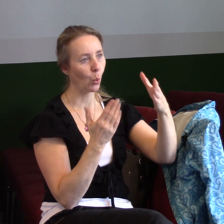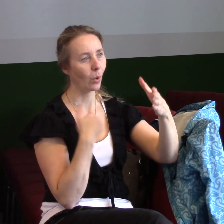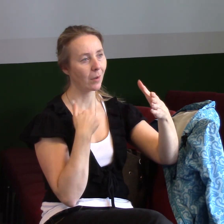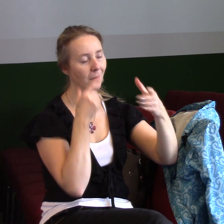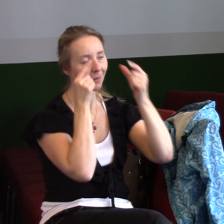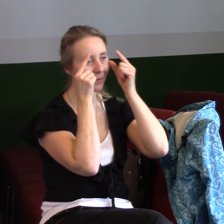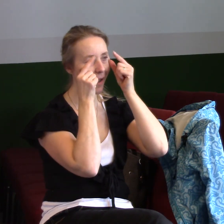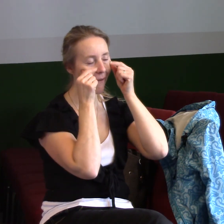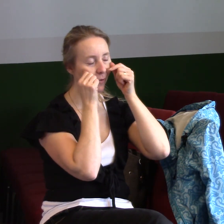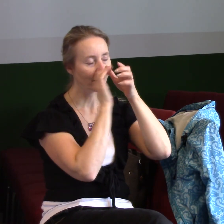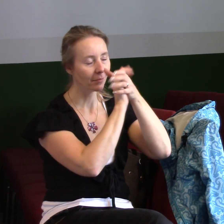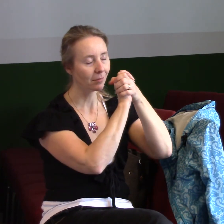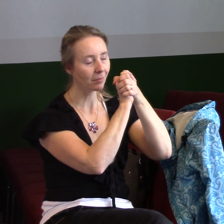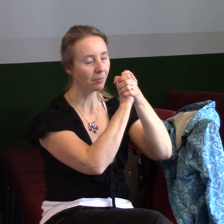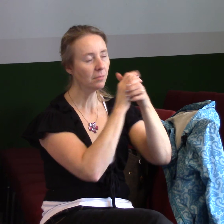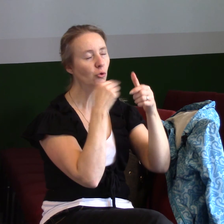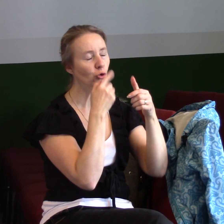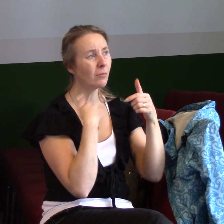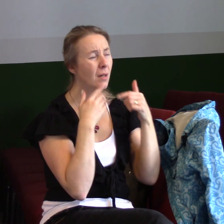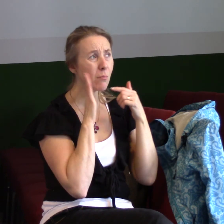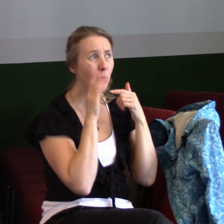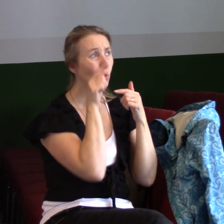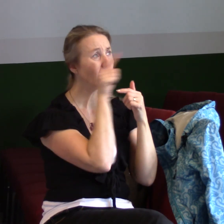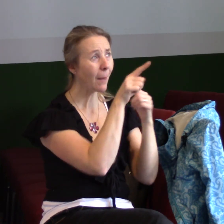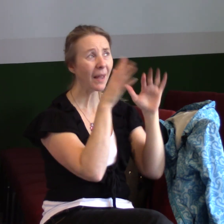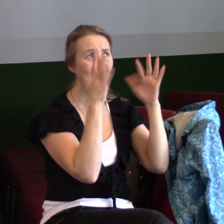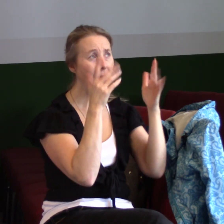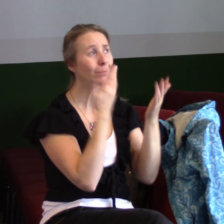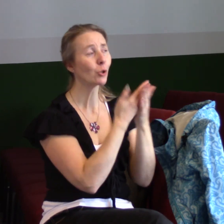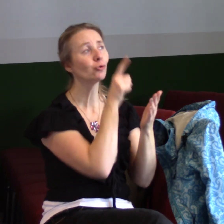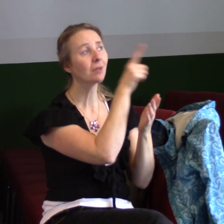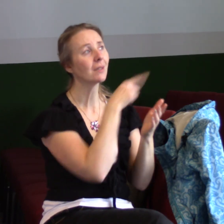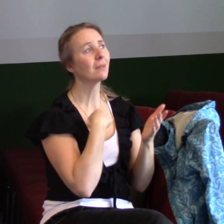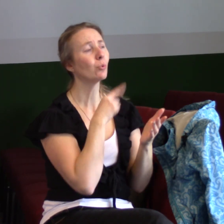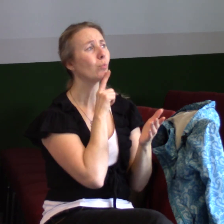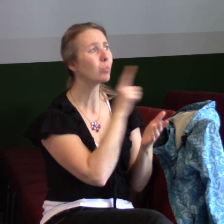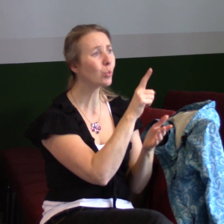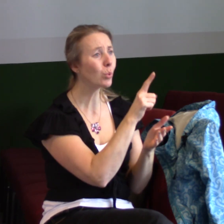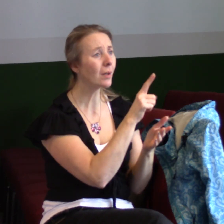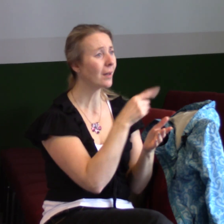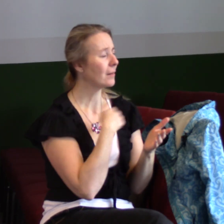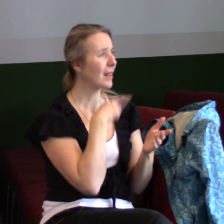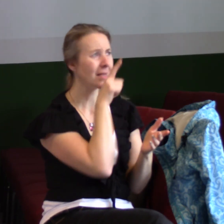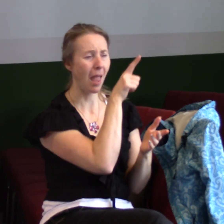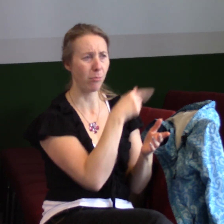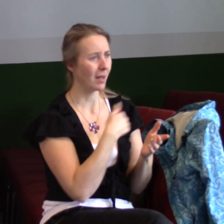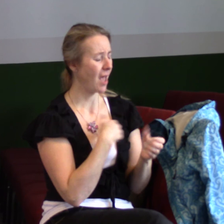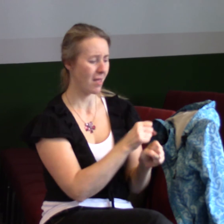Říkám a já ti budu chválit, protože jsi můj Bůh a o tebe přijít nemůžu, protože ty se mě nikdy nevzdáš.